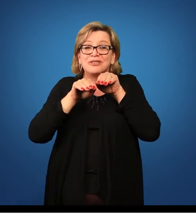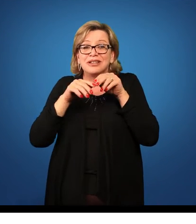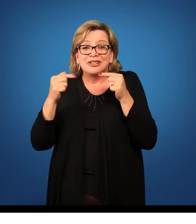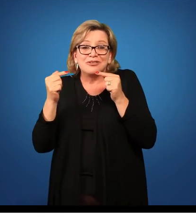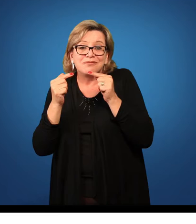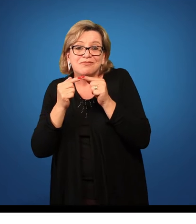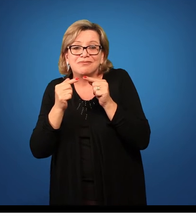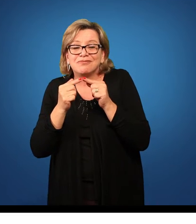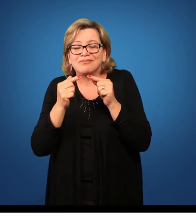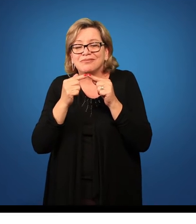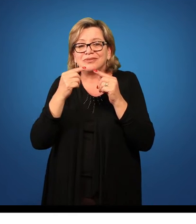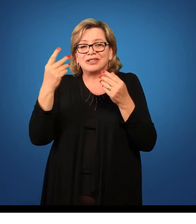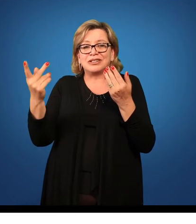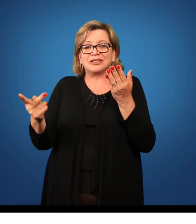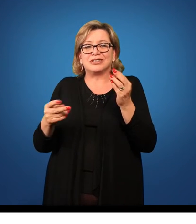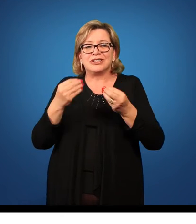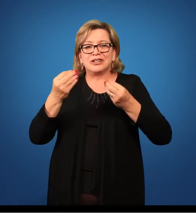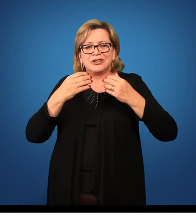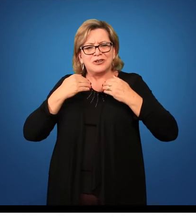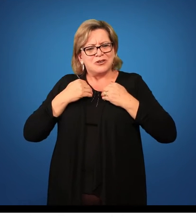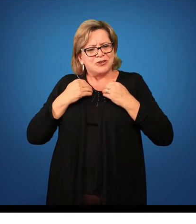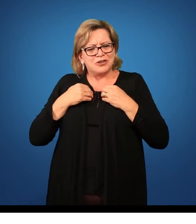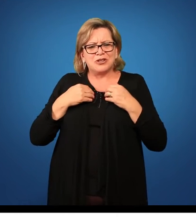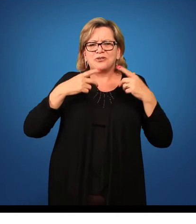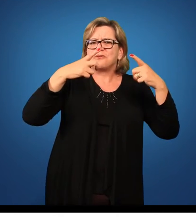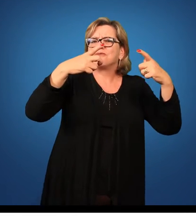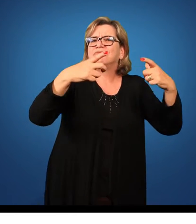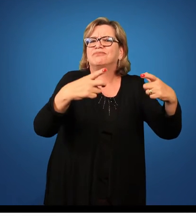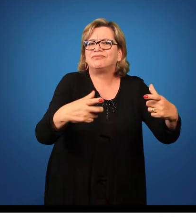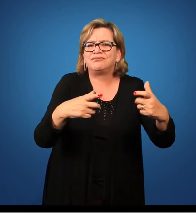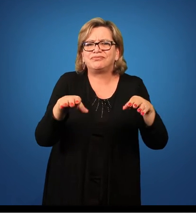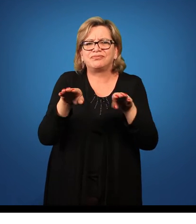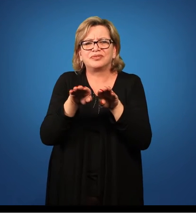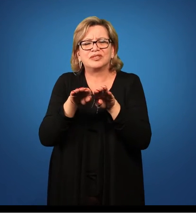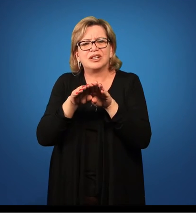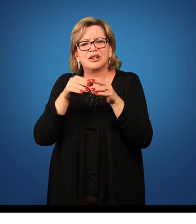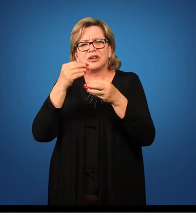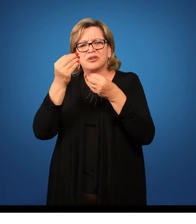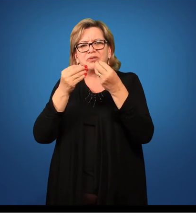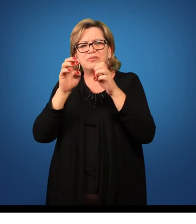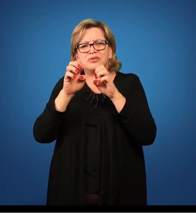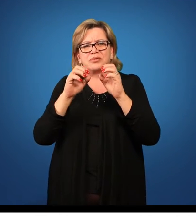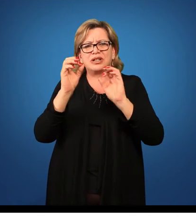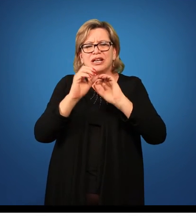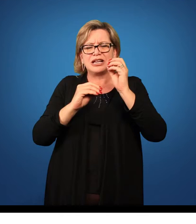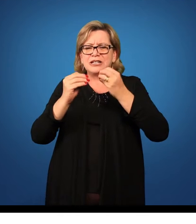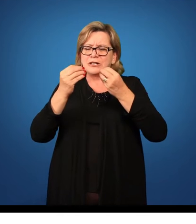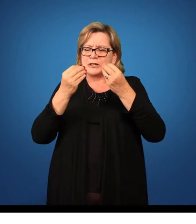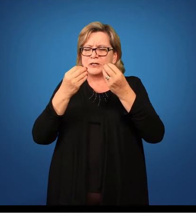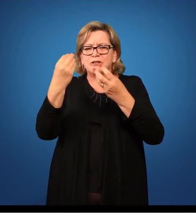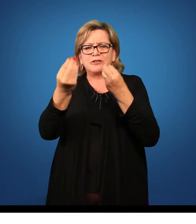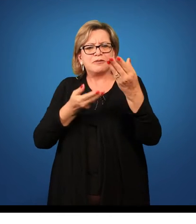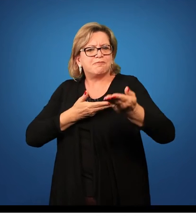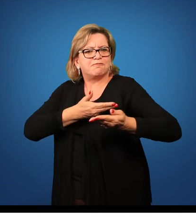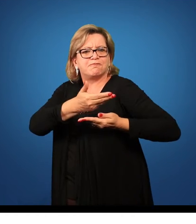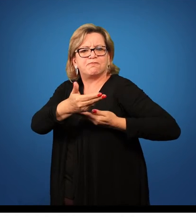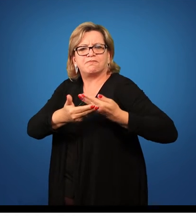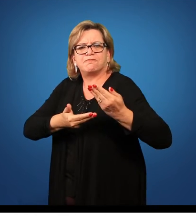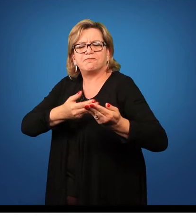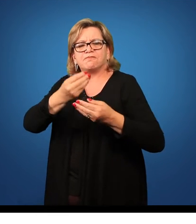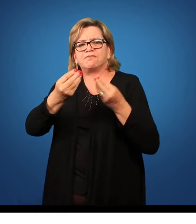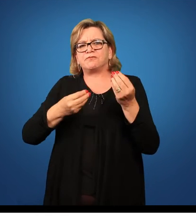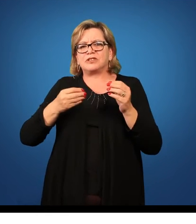correlações com forma, formas espaciais, formatos de estruturas psíquicas relacionados com